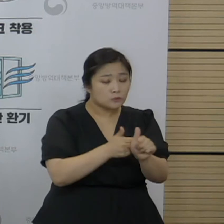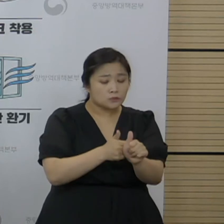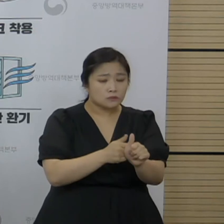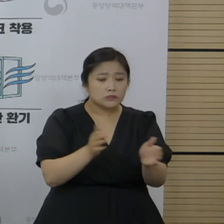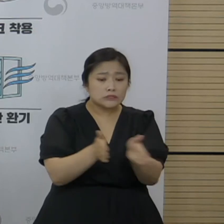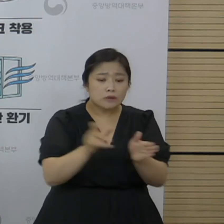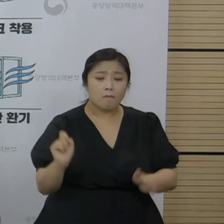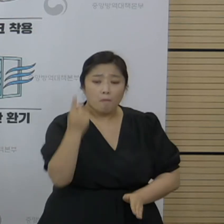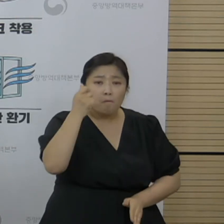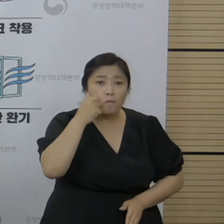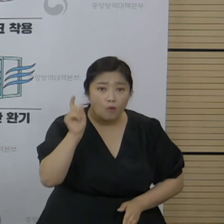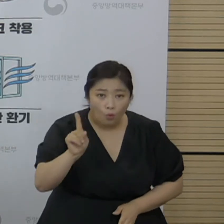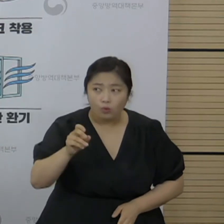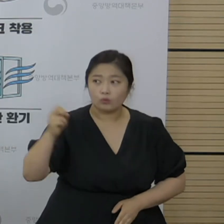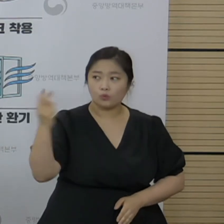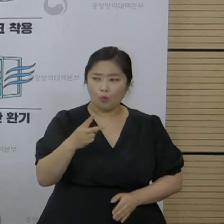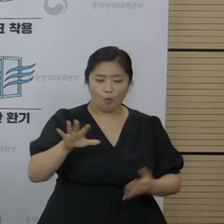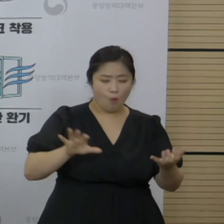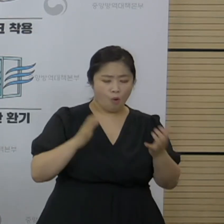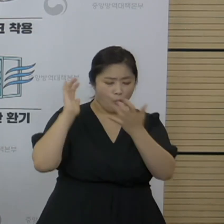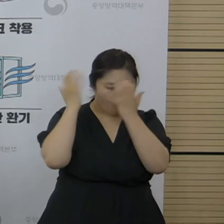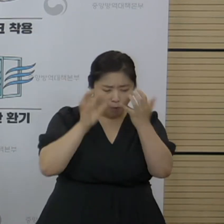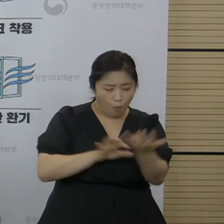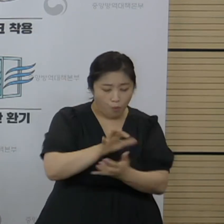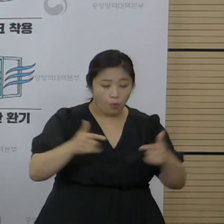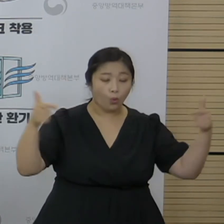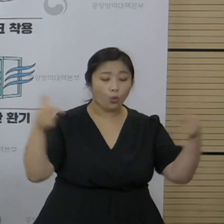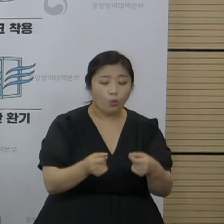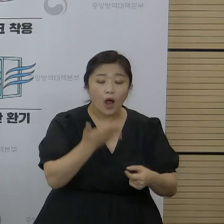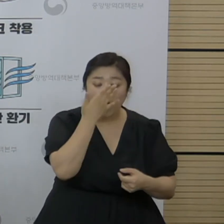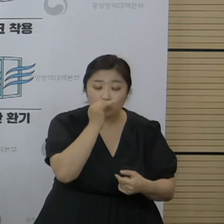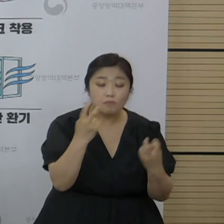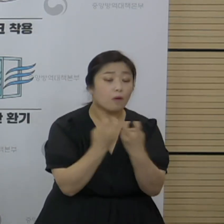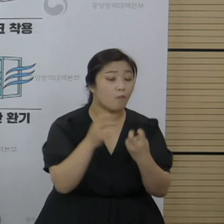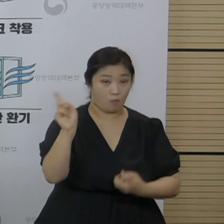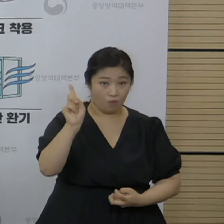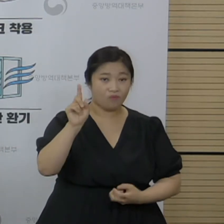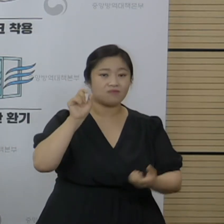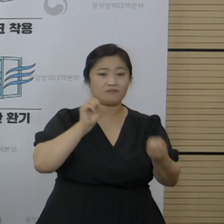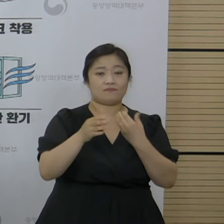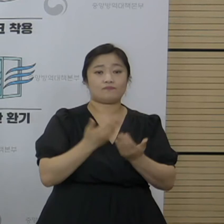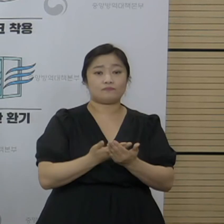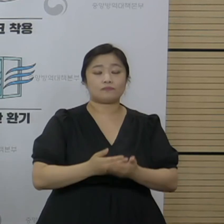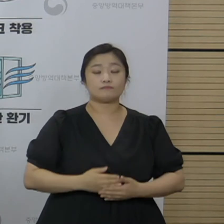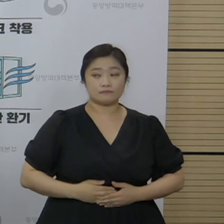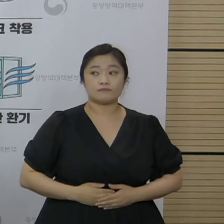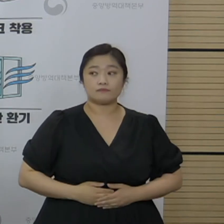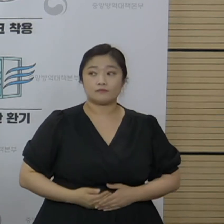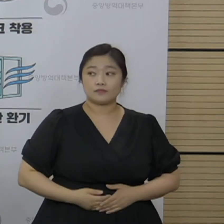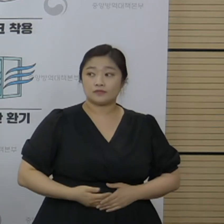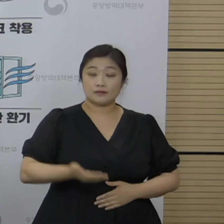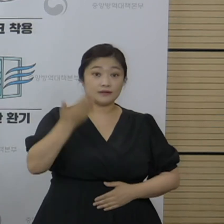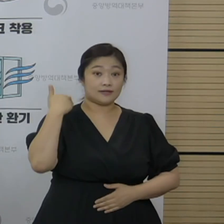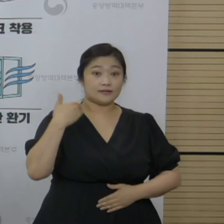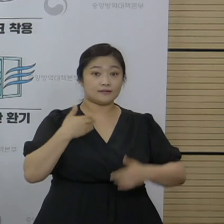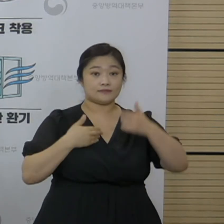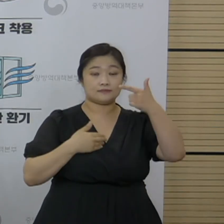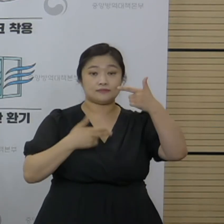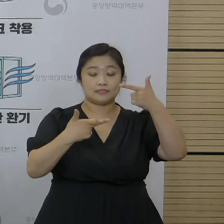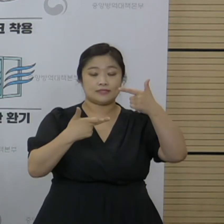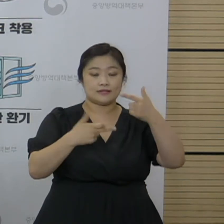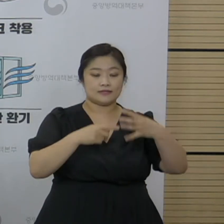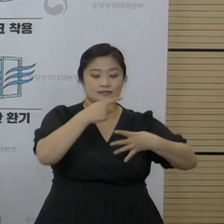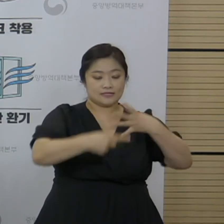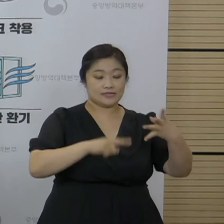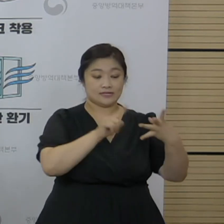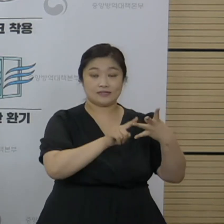배경과 또 혼선을 최소화하는 방안에 대해서 설명해 달라 했습니다. 네, 저희가 지난 6월 17일 날 3분기